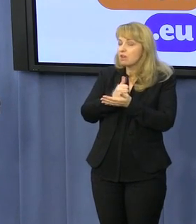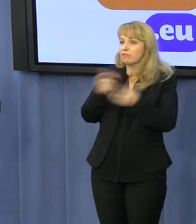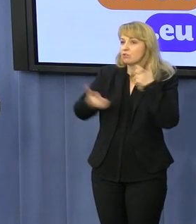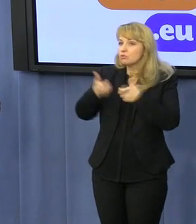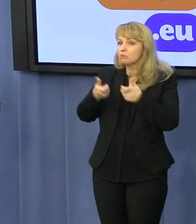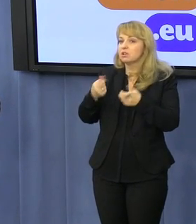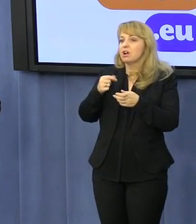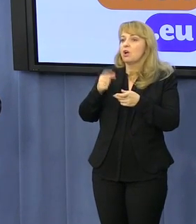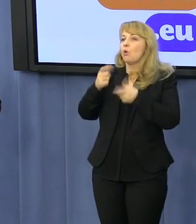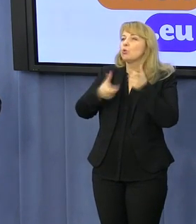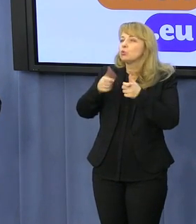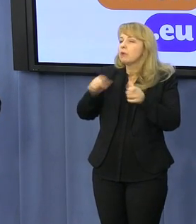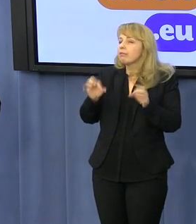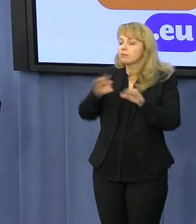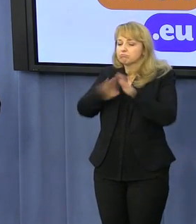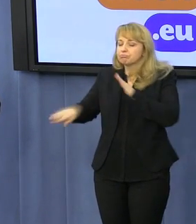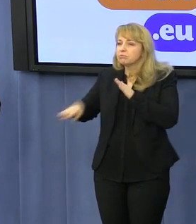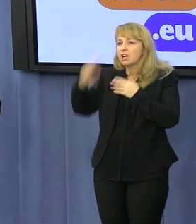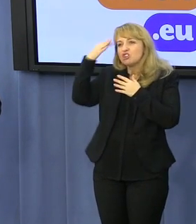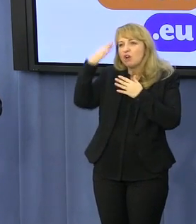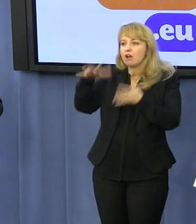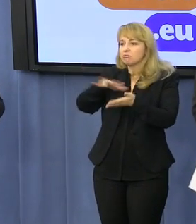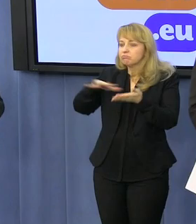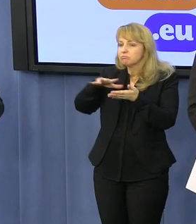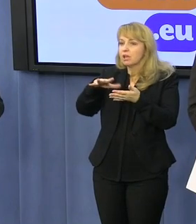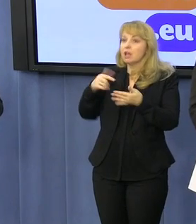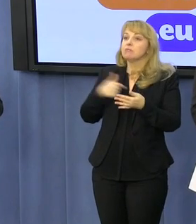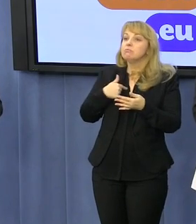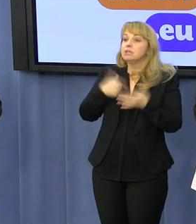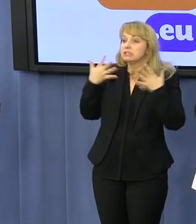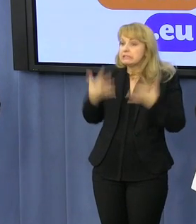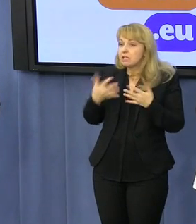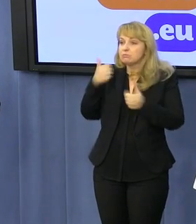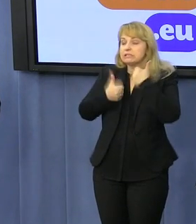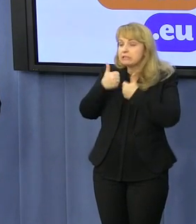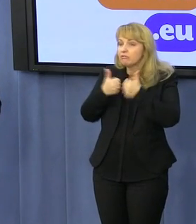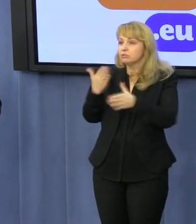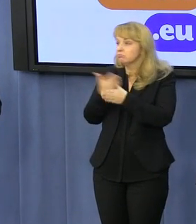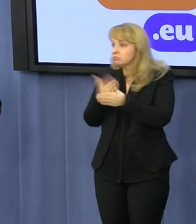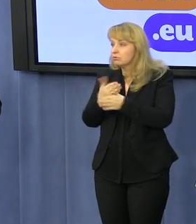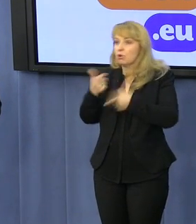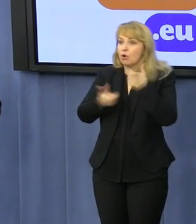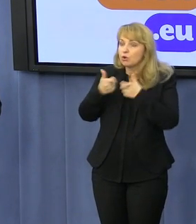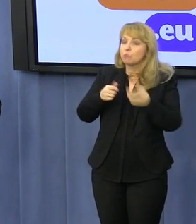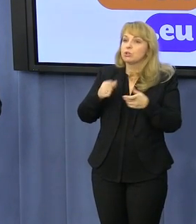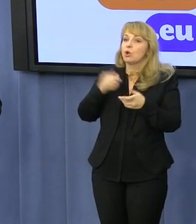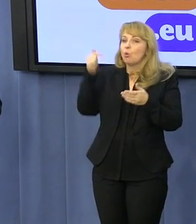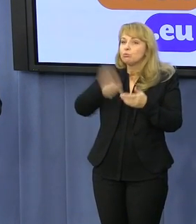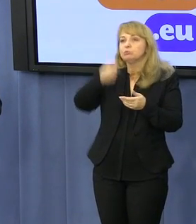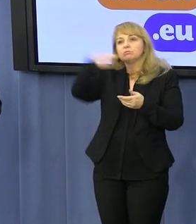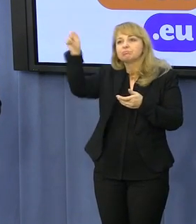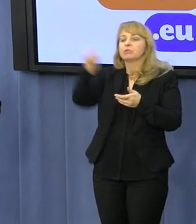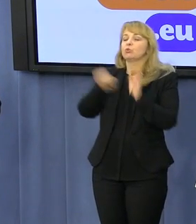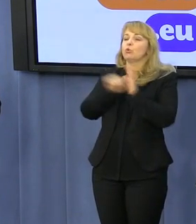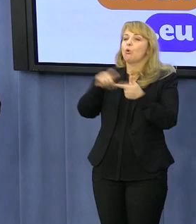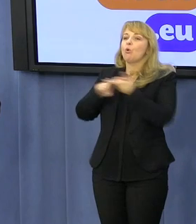podziemia, do szarej strefy. My jako pokierzyści musimy wyjeżdżać za granicę do Unii Europejskiej, albo tak jak ostatnio